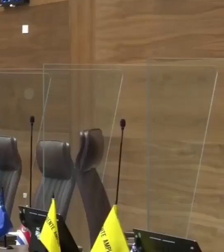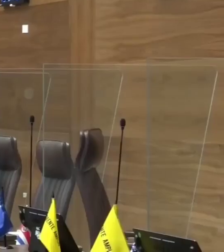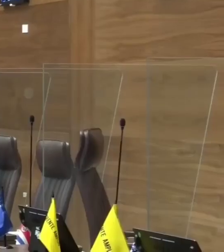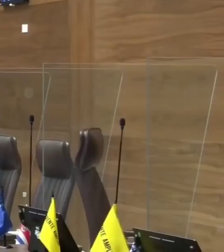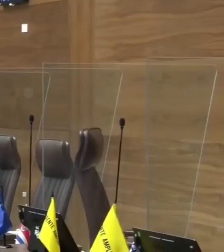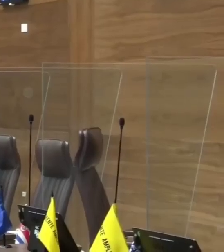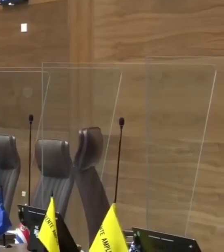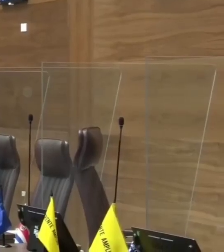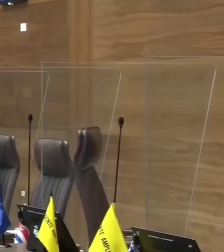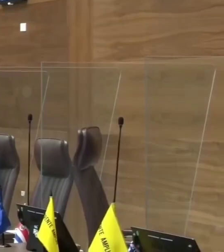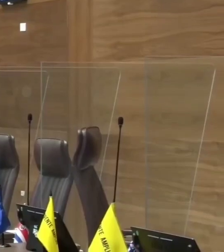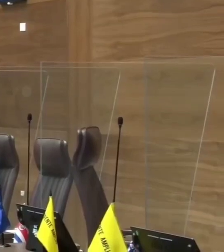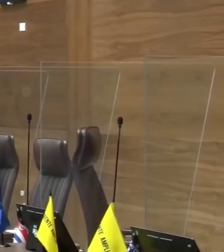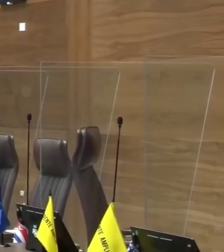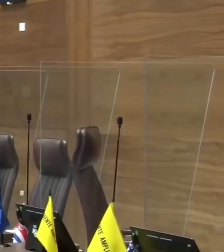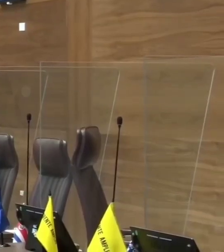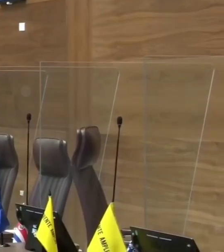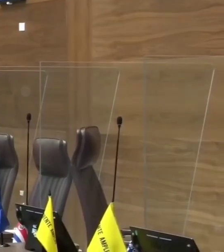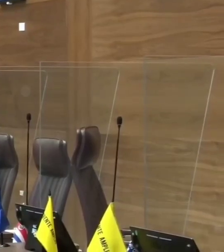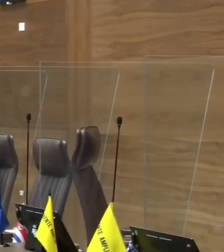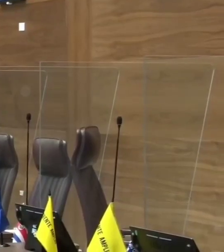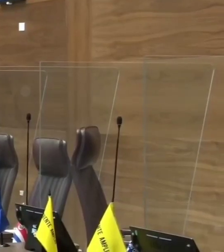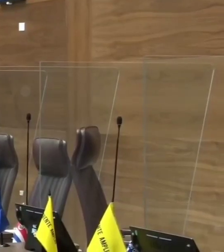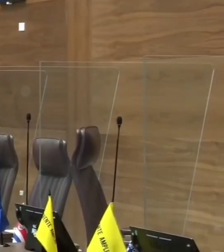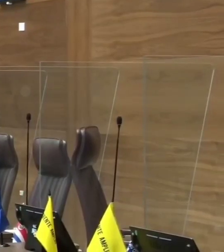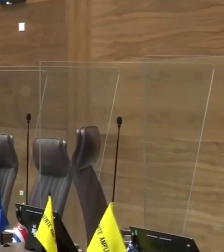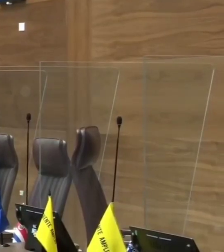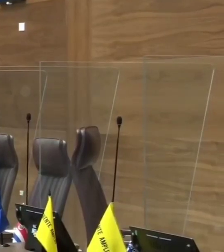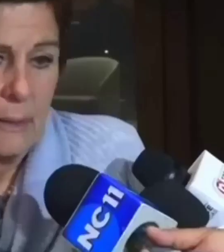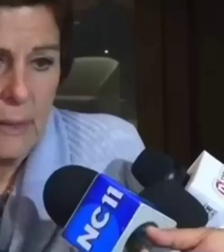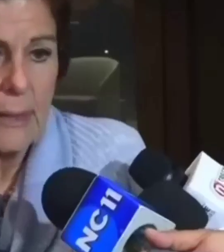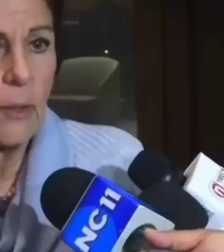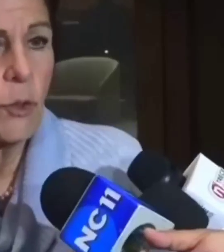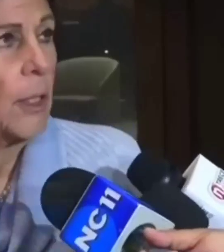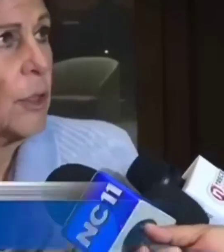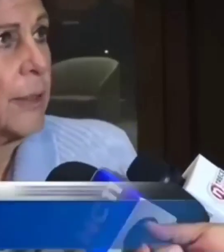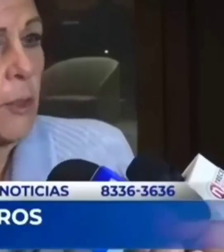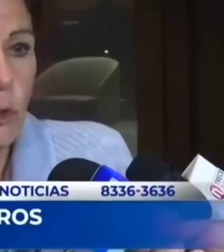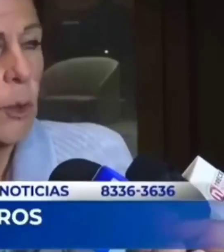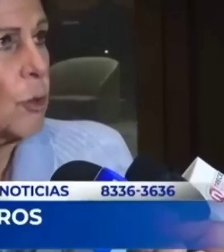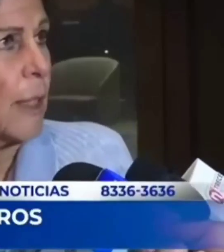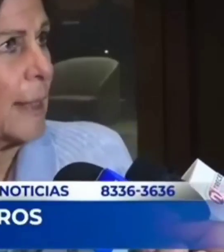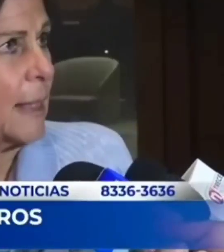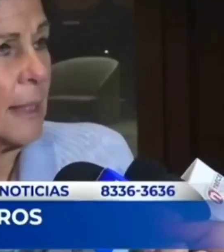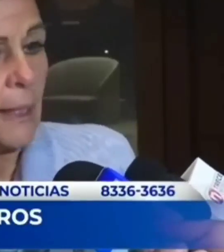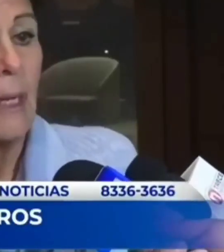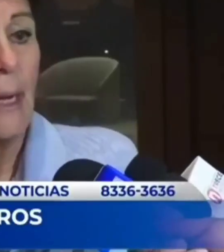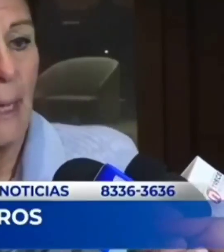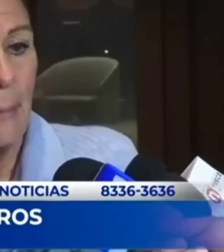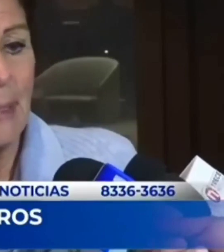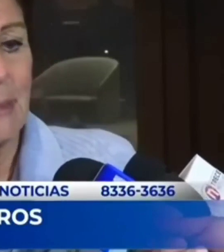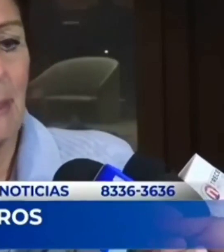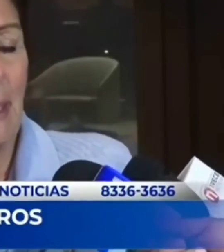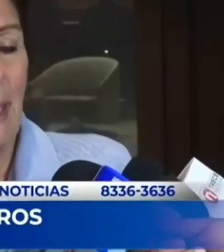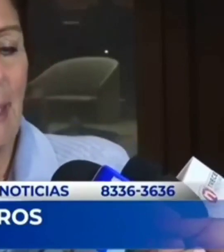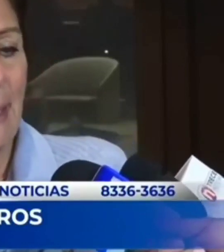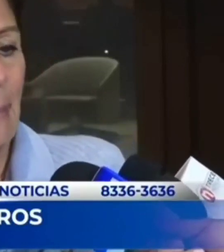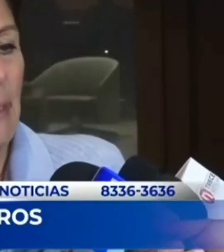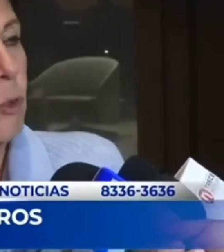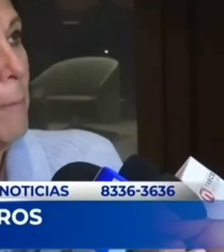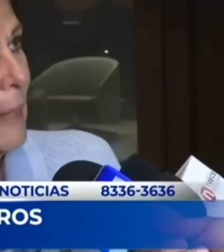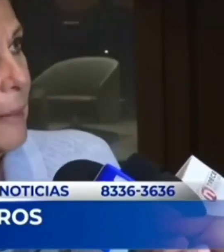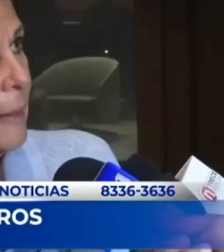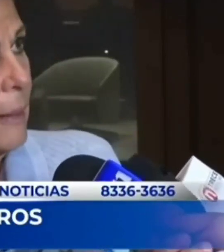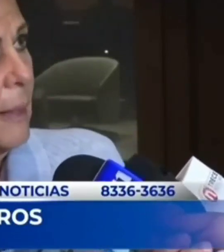texto del Poder Ejecutivo. Por supuesto, es democracia. Es decir, si ellos tienen los 38 votos y resellan, además, el